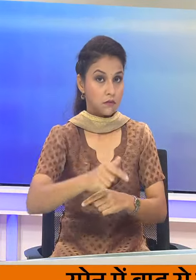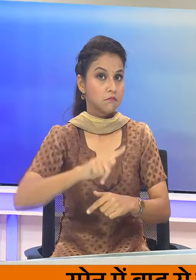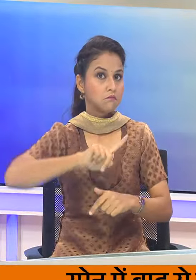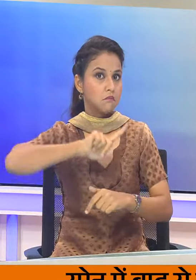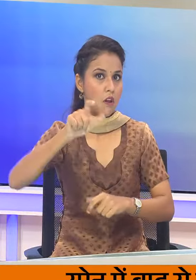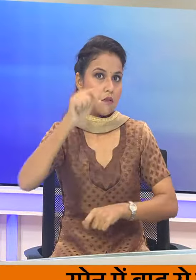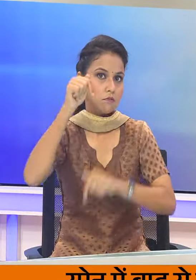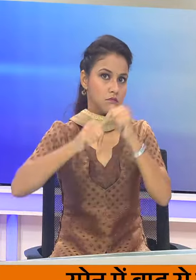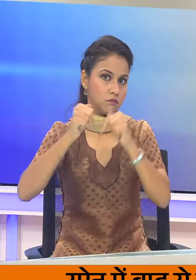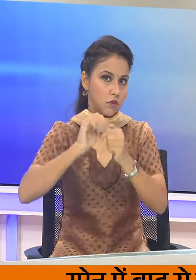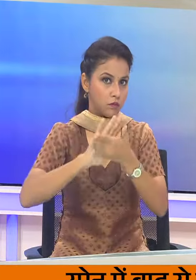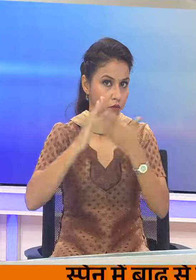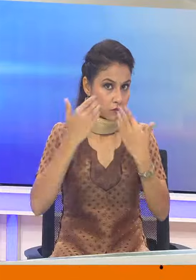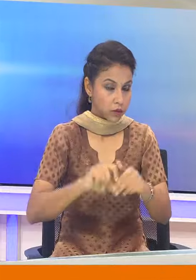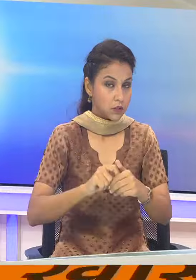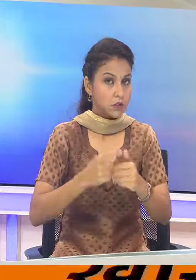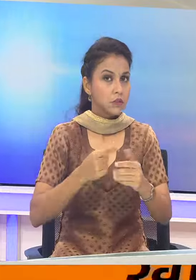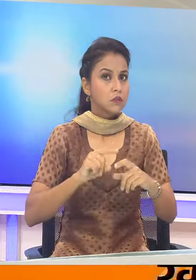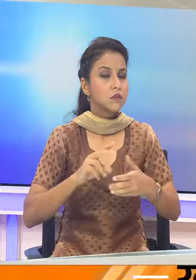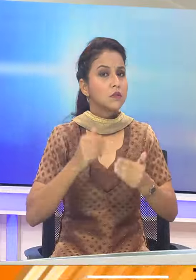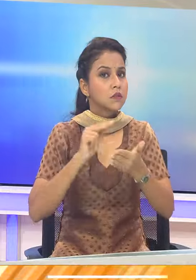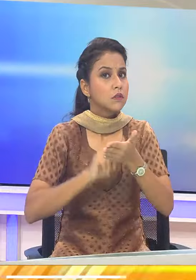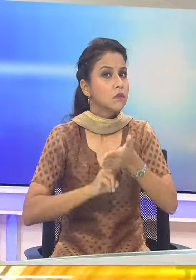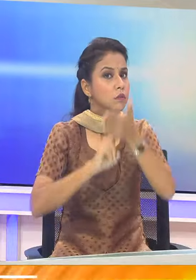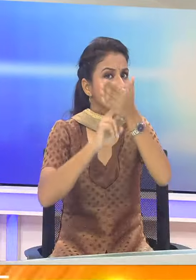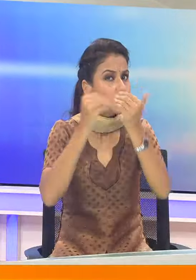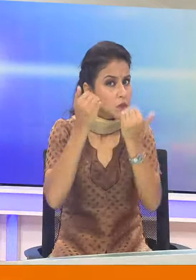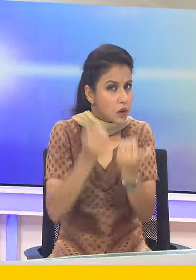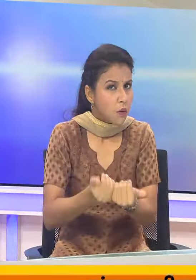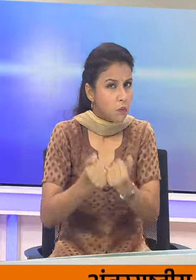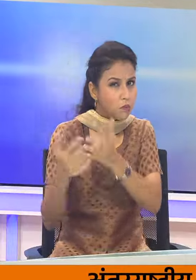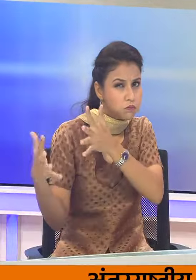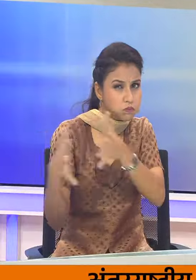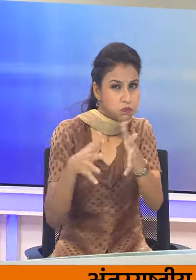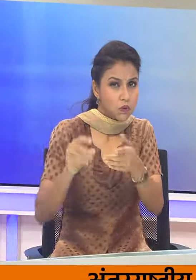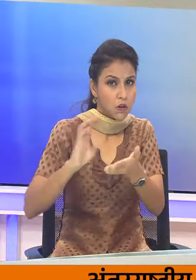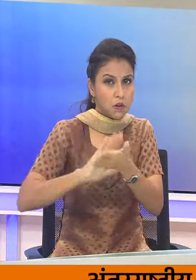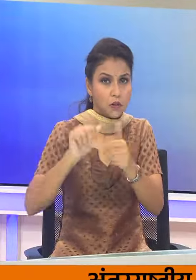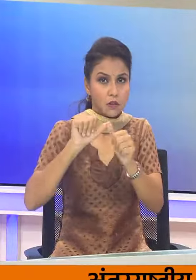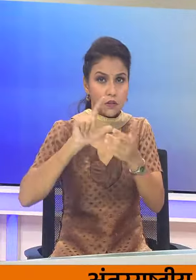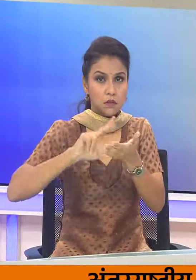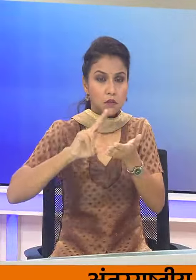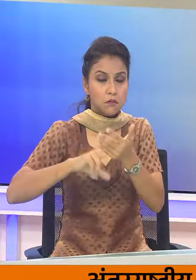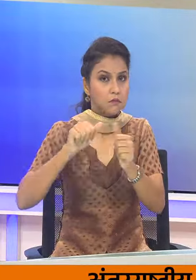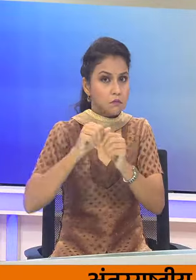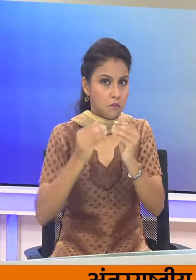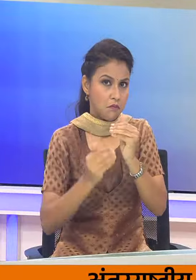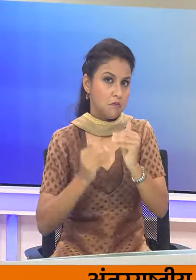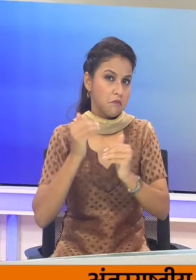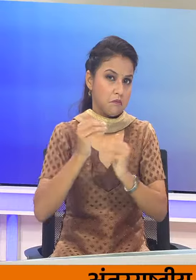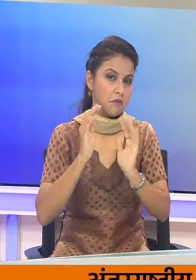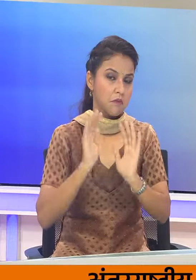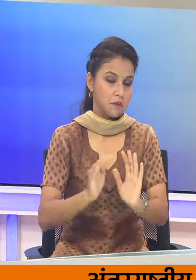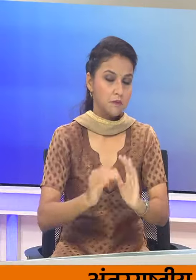उत्री कैरलीना का पश्मी श्वेत्र अभी भी तूफान हेलेन की विभीशिका से उफर रहा है